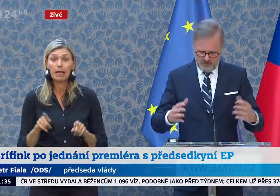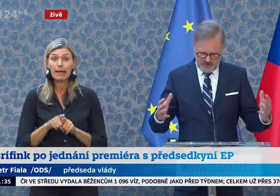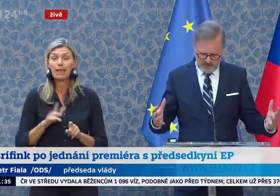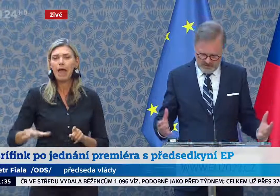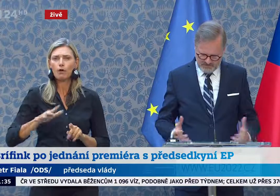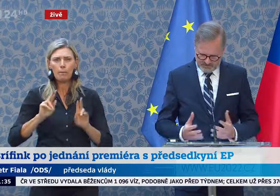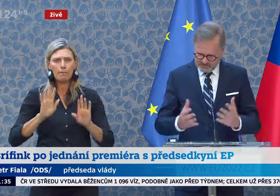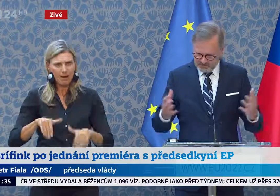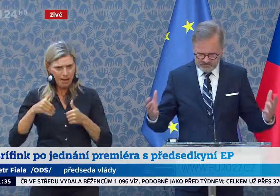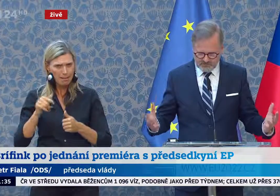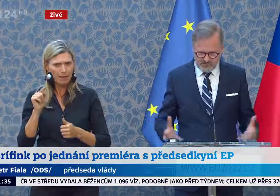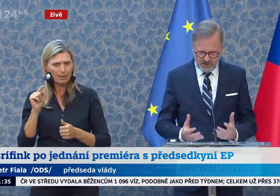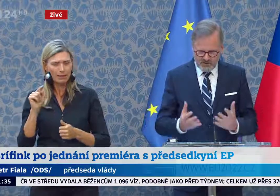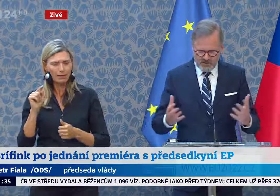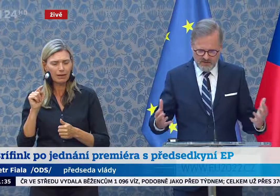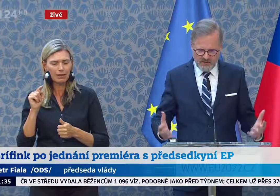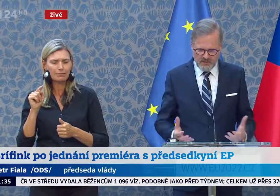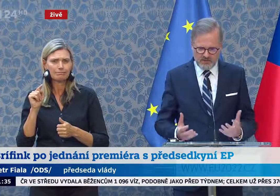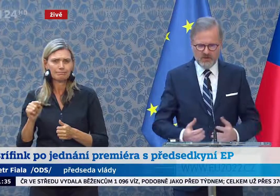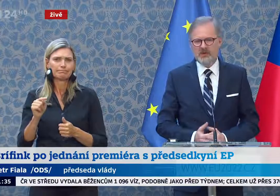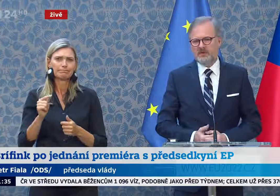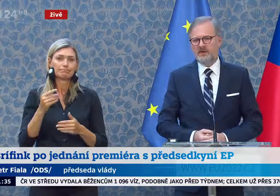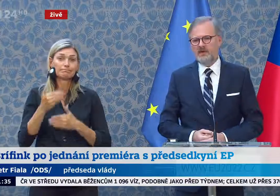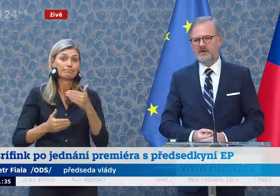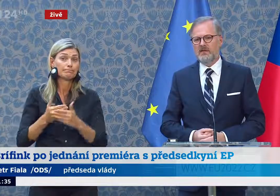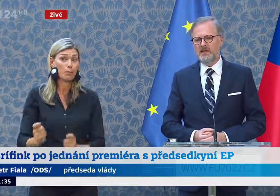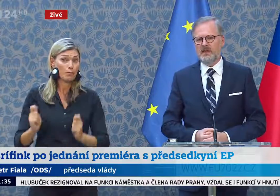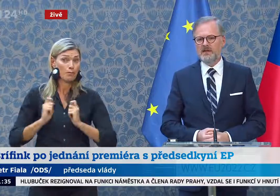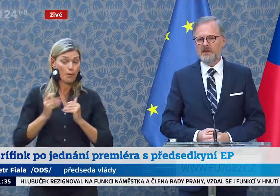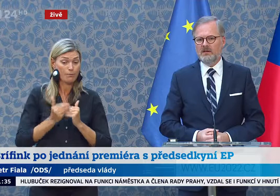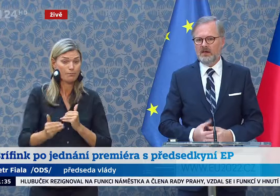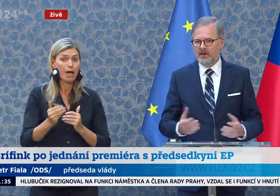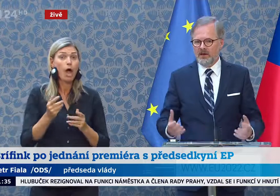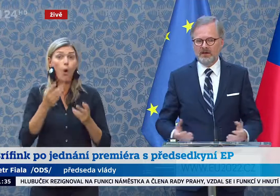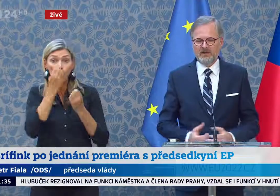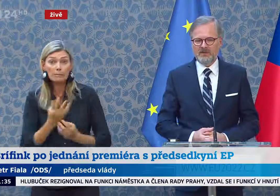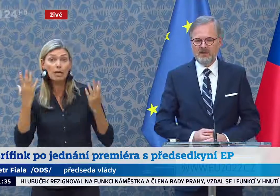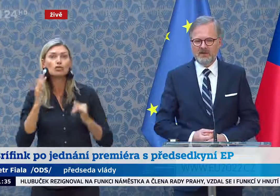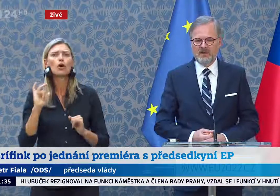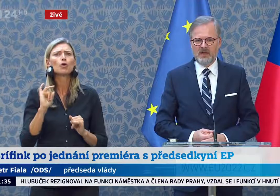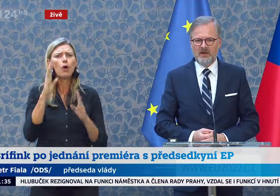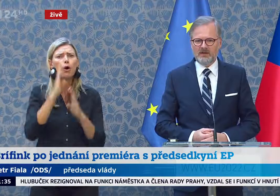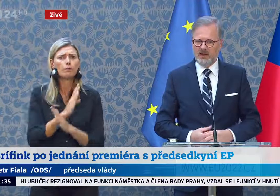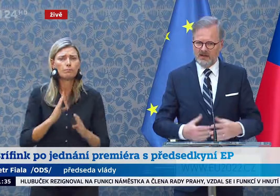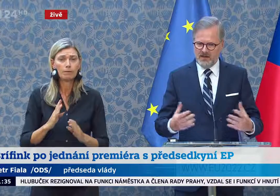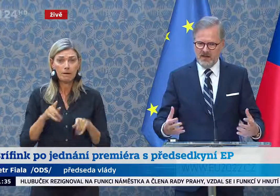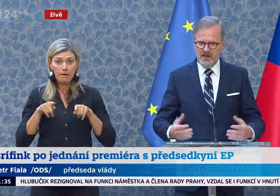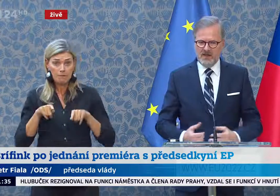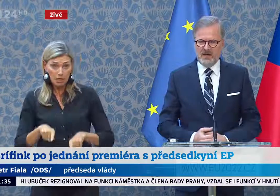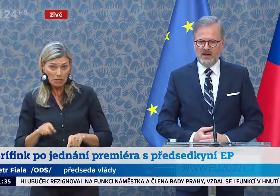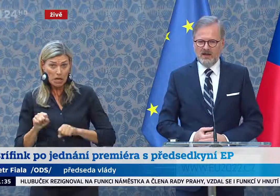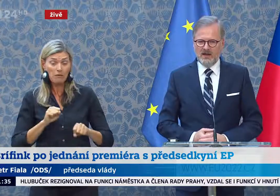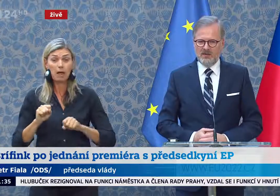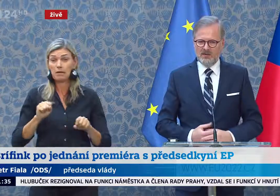parlamentu je vlastně to, jak bude úspěšné předsednictví nezávisí jenom na vládě a na tom, co se bude odehrávat v radě,